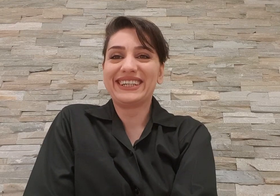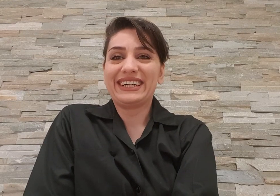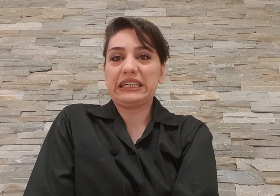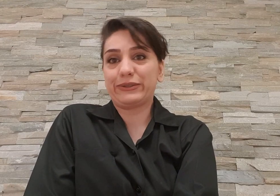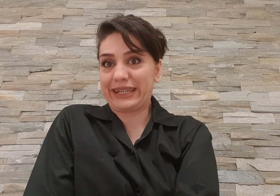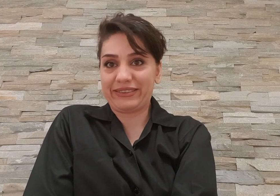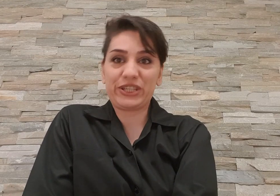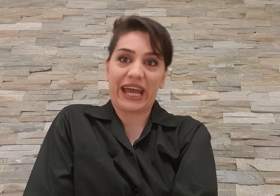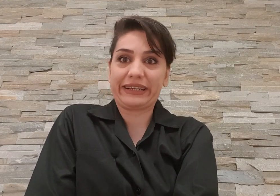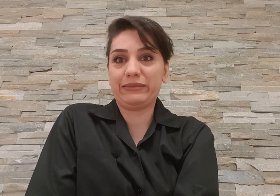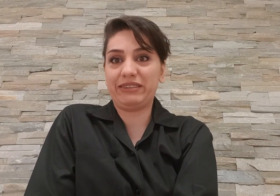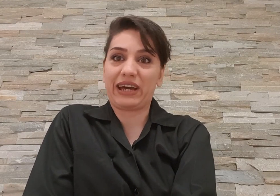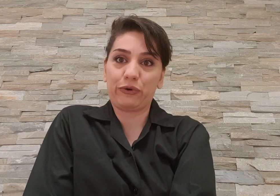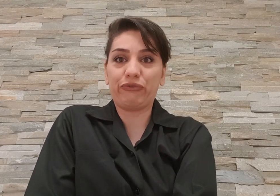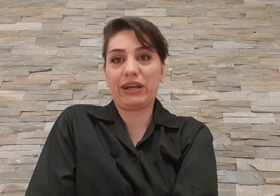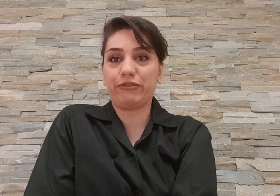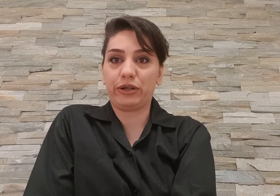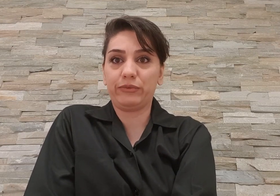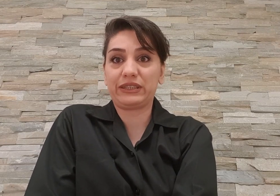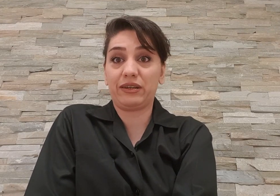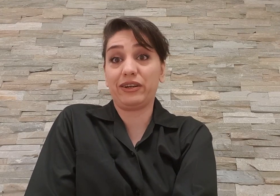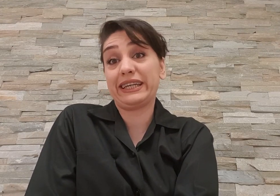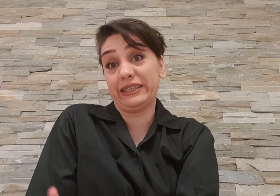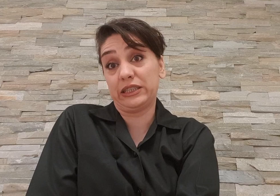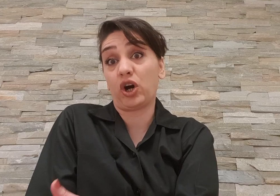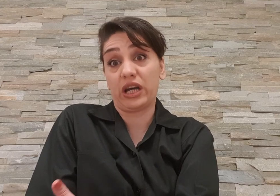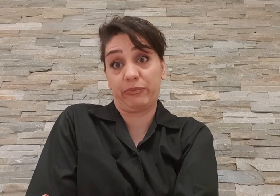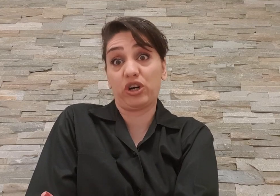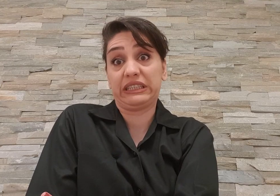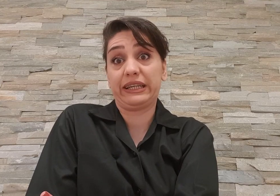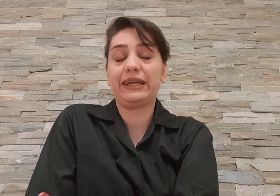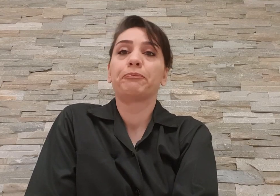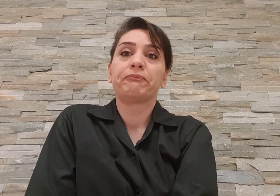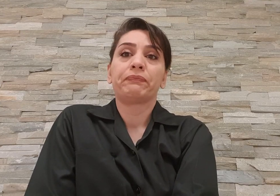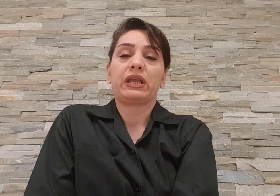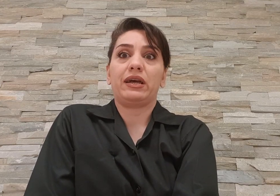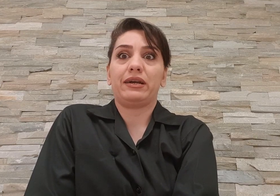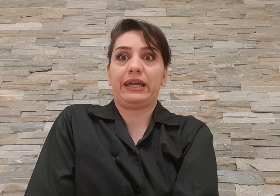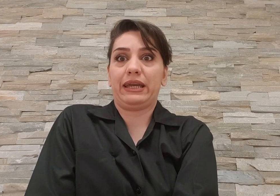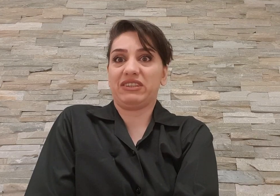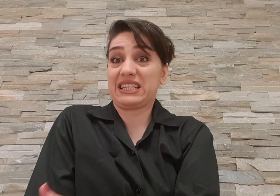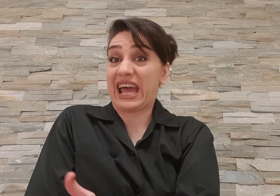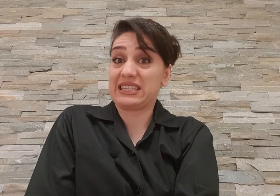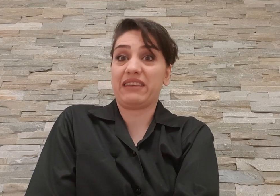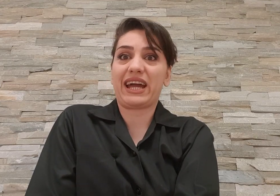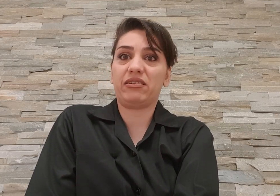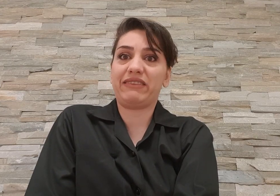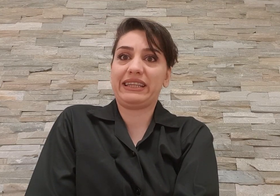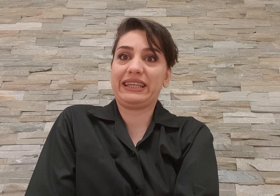خود رفتیم چرخیدیم اینور اونوور و فلانو بیسار اینا که این قاتله قاتله هی واسه هزینه برداره و دیگه